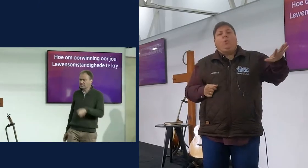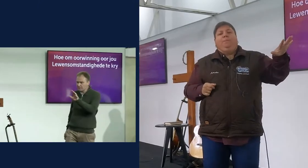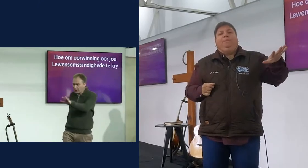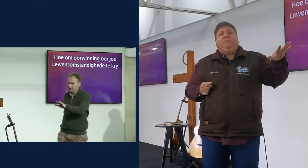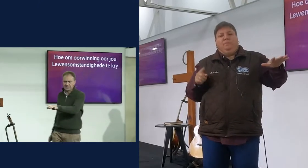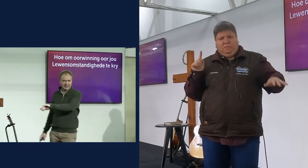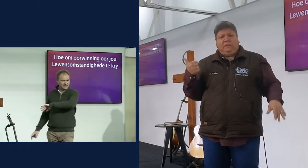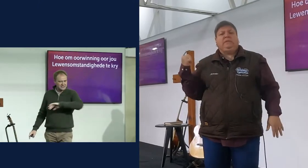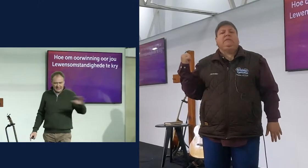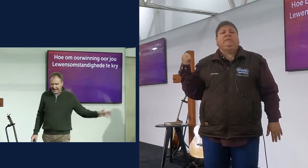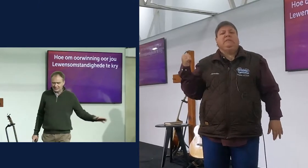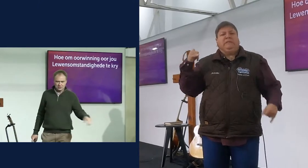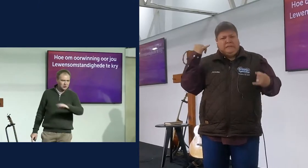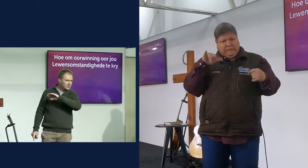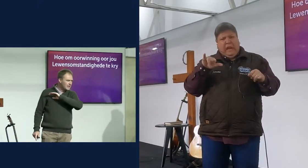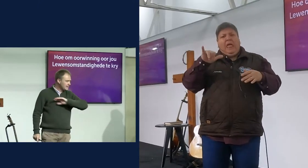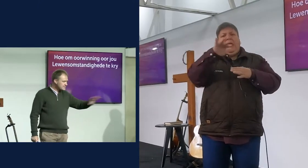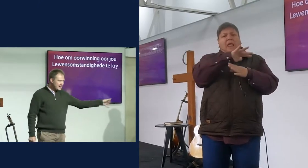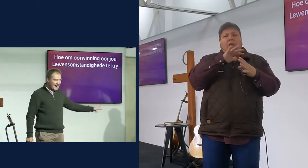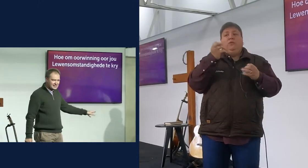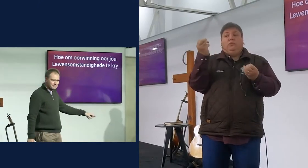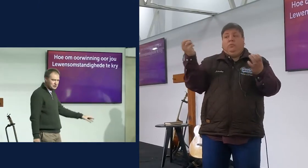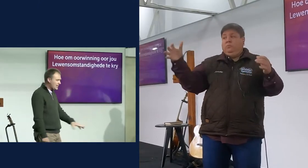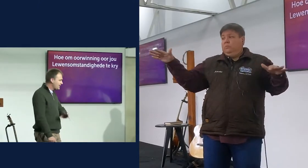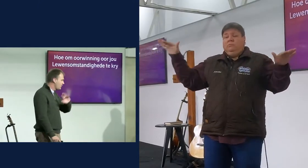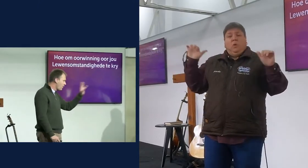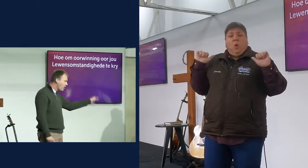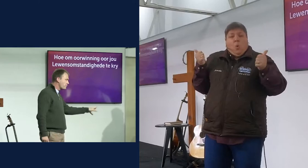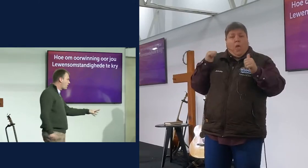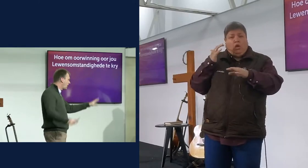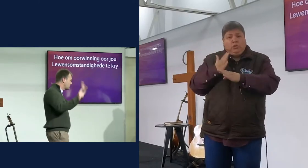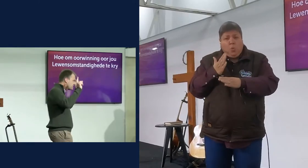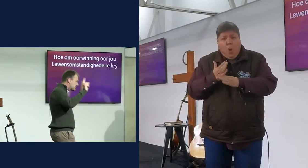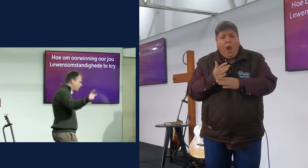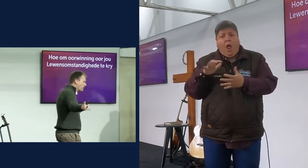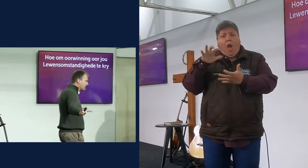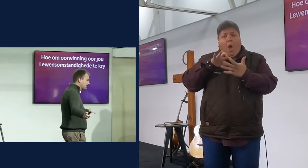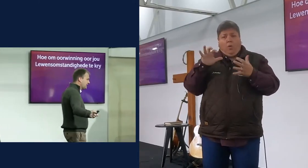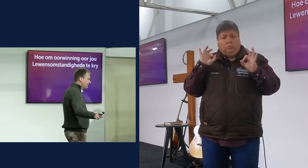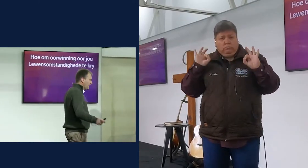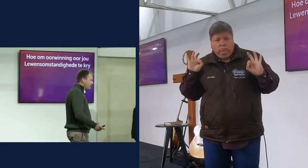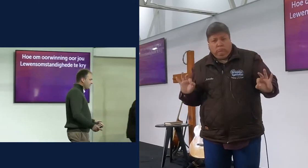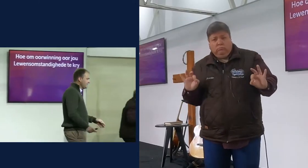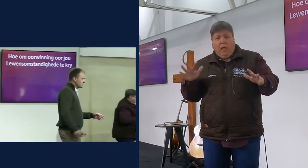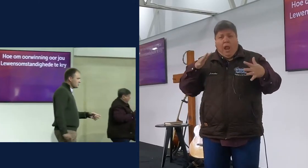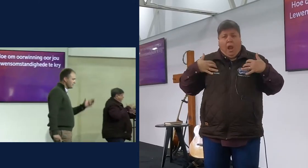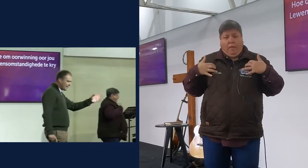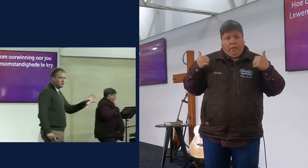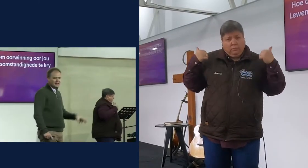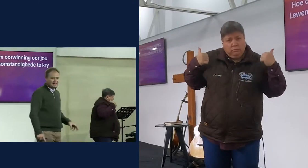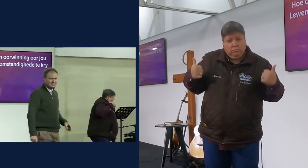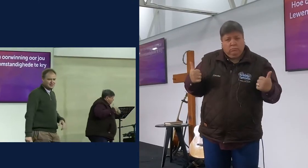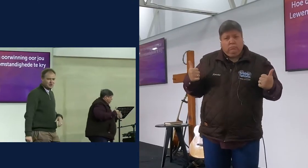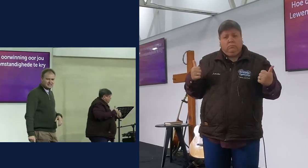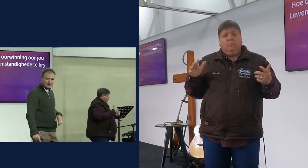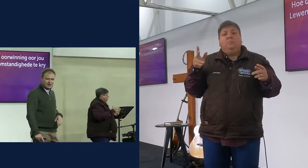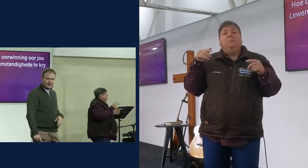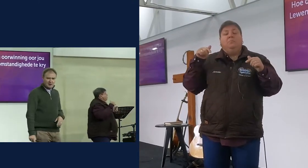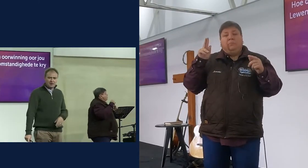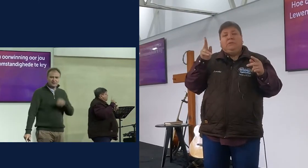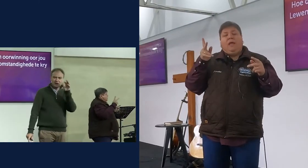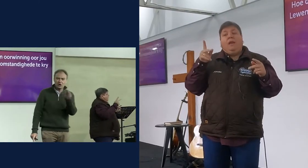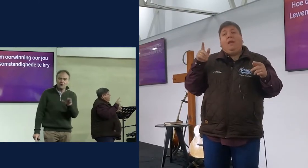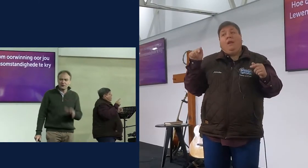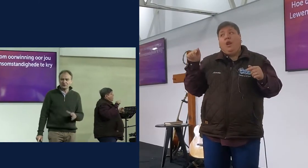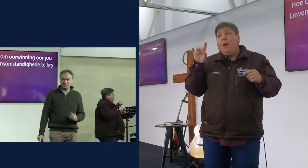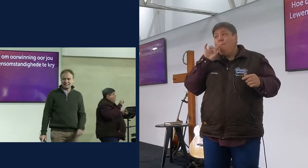sitte, nou, hier is een paar van julle, jy was in die rechte school, jy was in die rechte bloedlijn, jou ma en pa, alles was wonderlik, en, en so, jy kan ook leren die die boodskap uit,